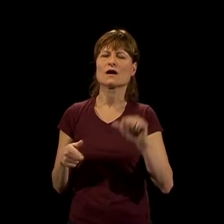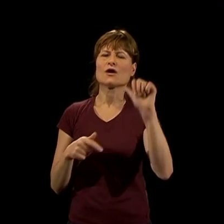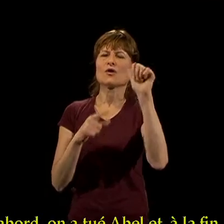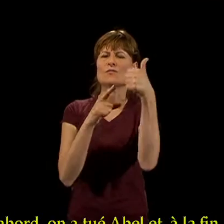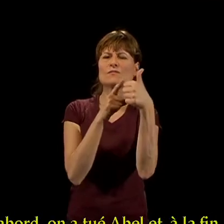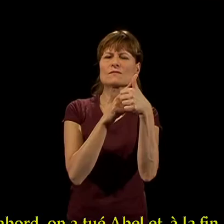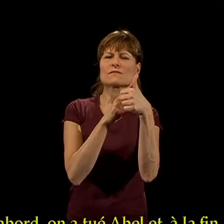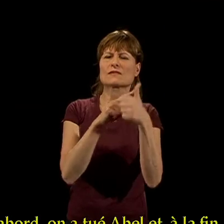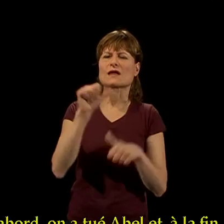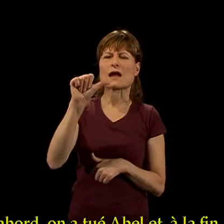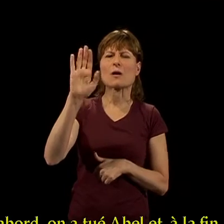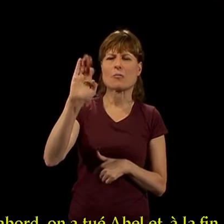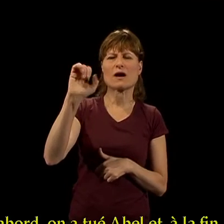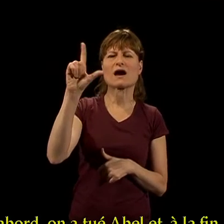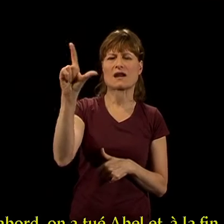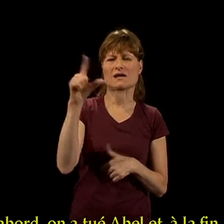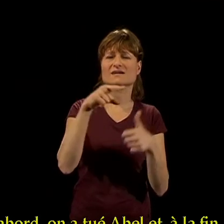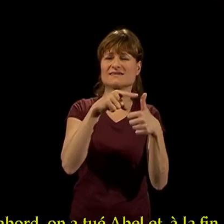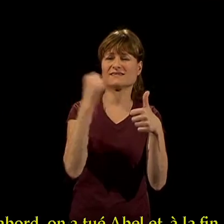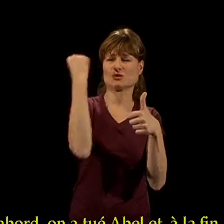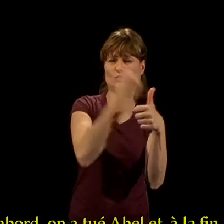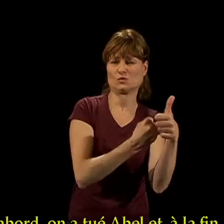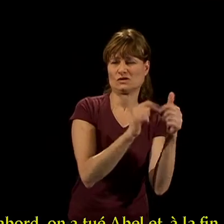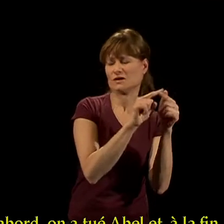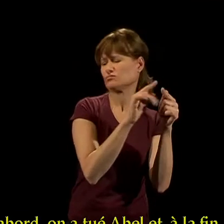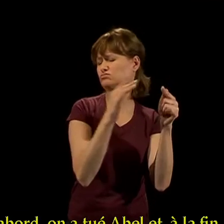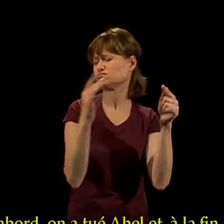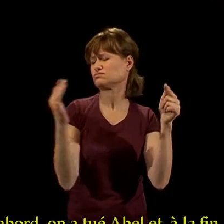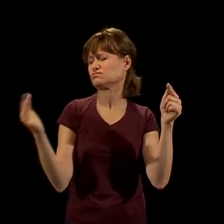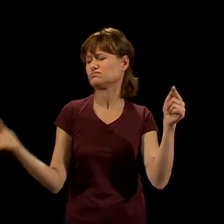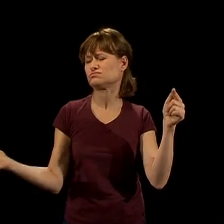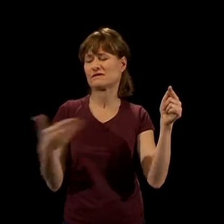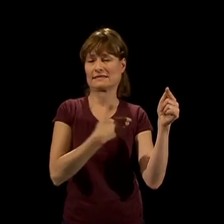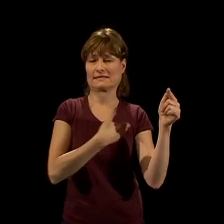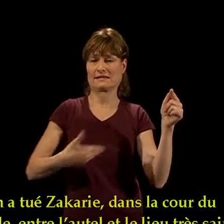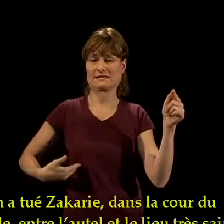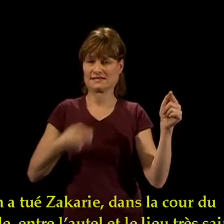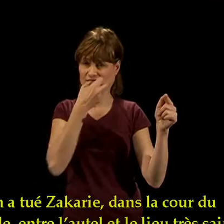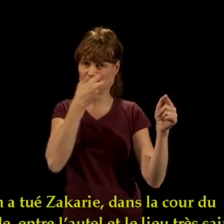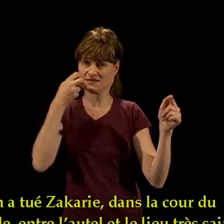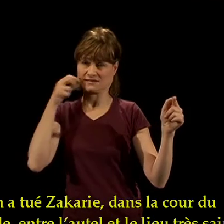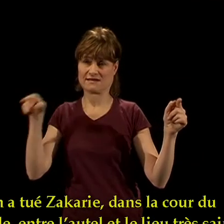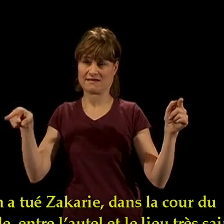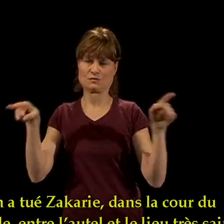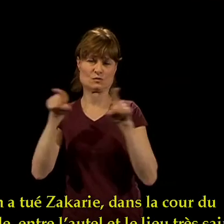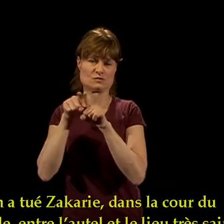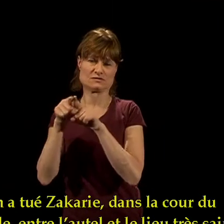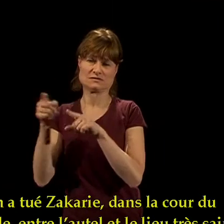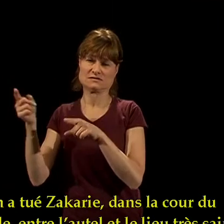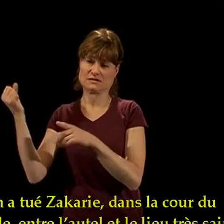D'abord, on a tué Abel et à la fin, a tué Zacharie dans la cour du